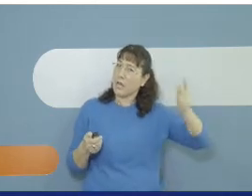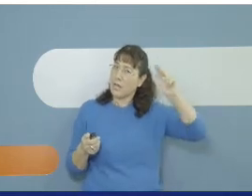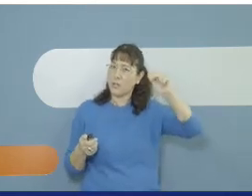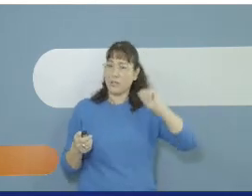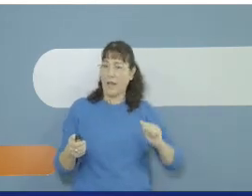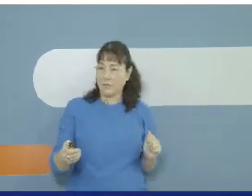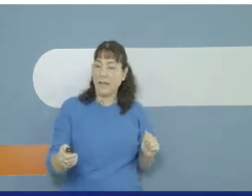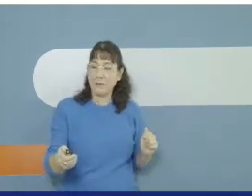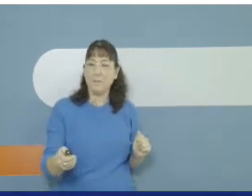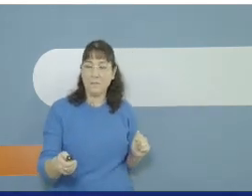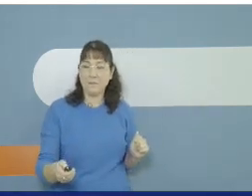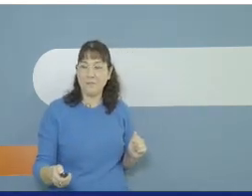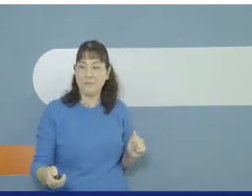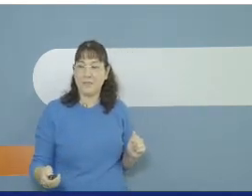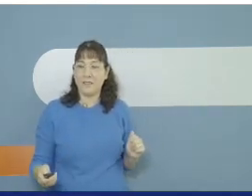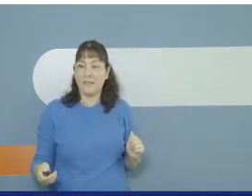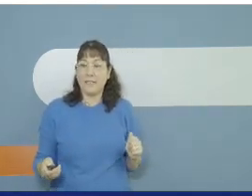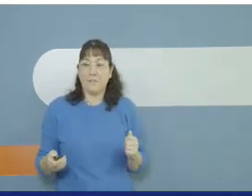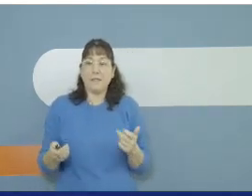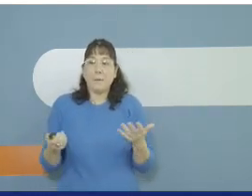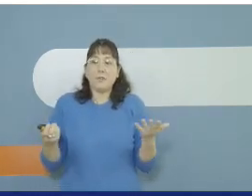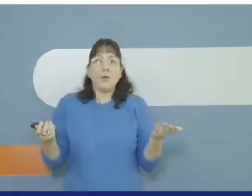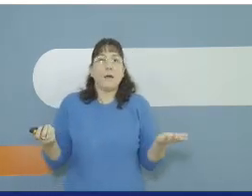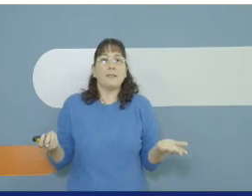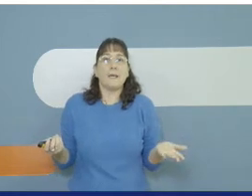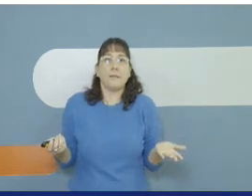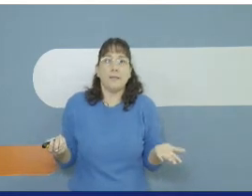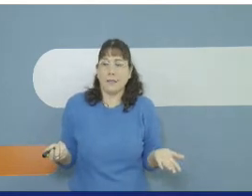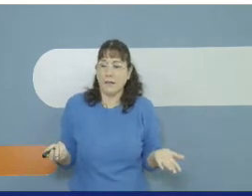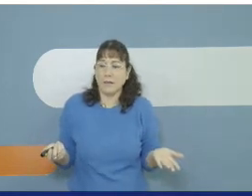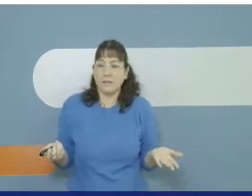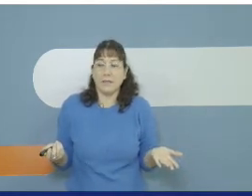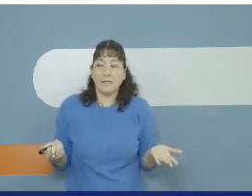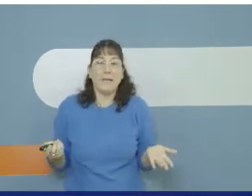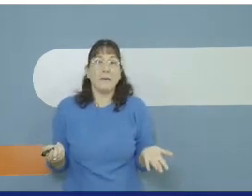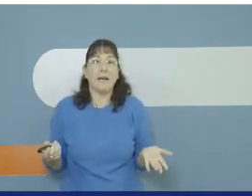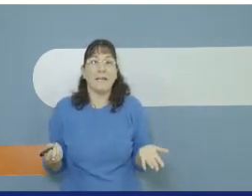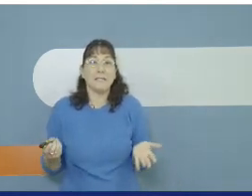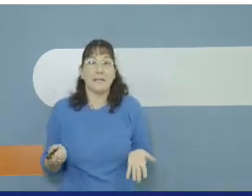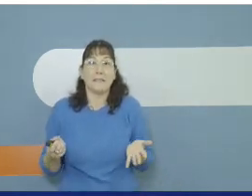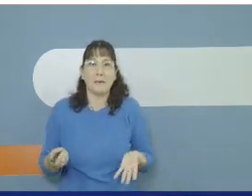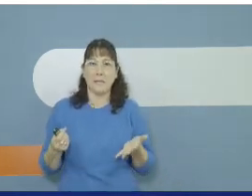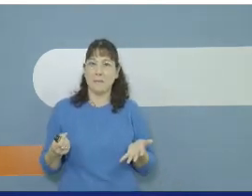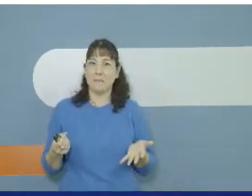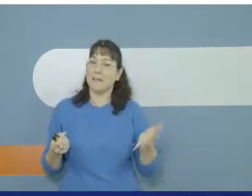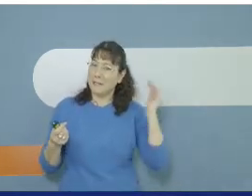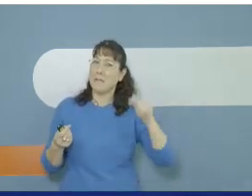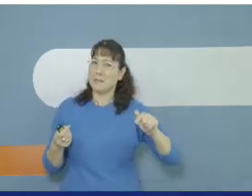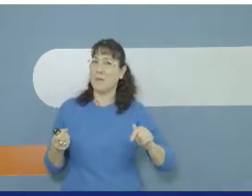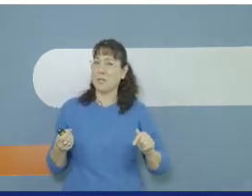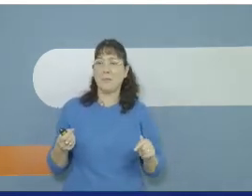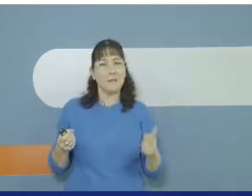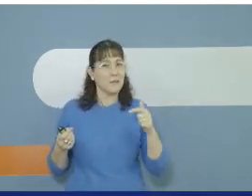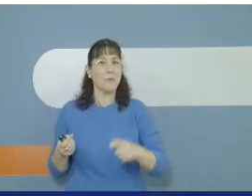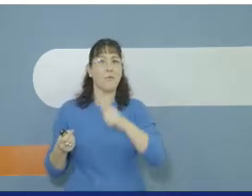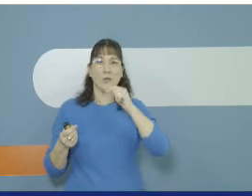ועוד שעה שעתיים לפתע פתא מה מצא בדרך יאיר בחר לצייר את הנמלים כי גם